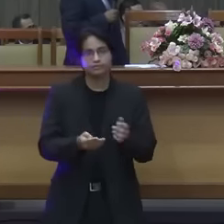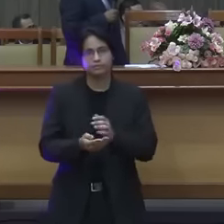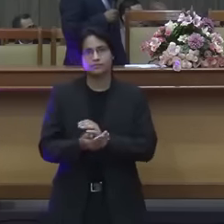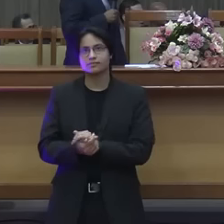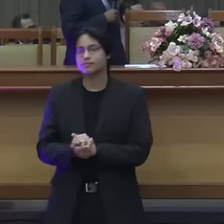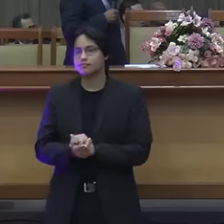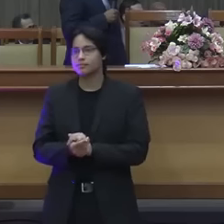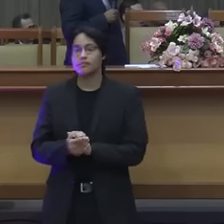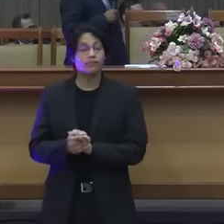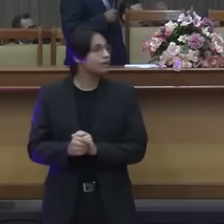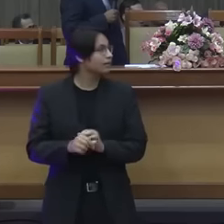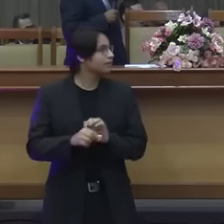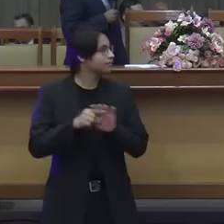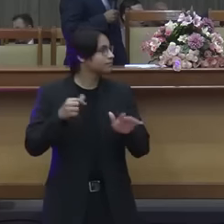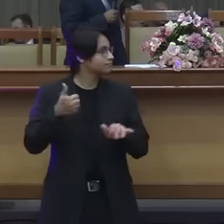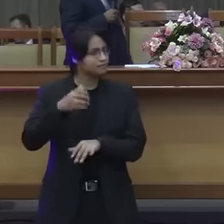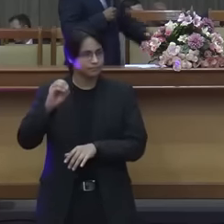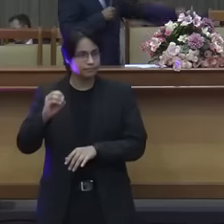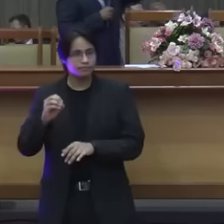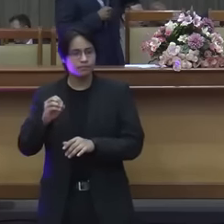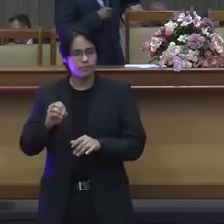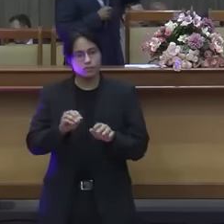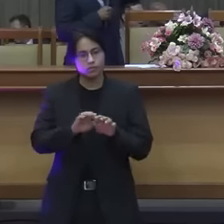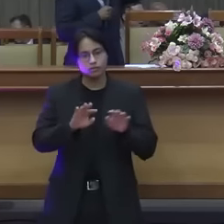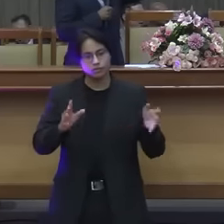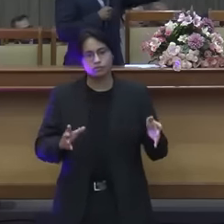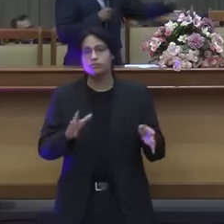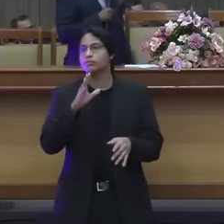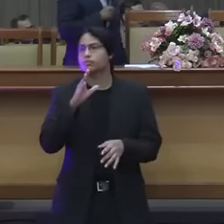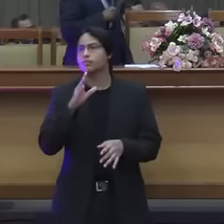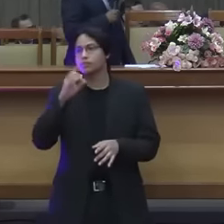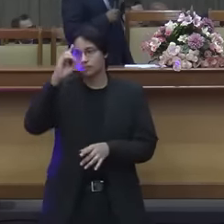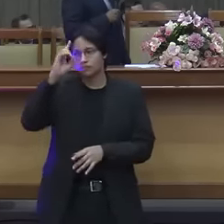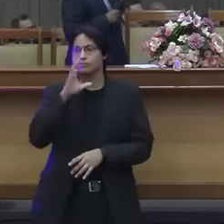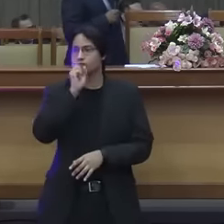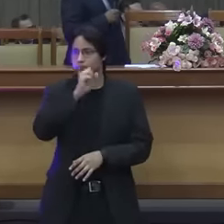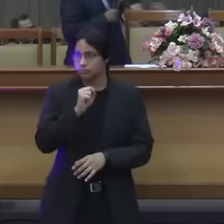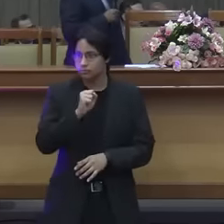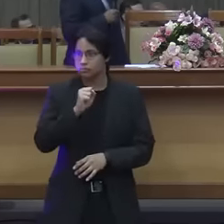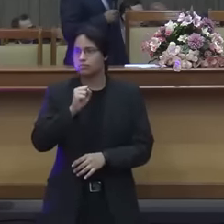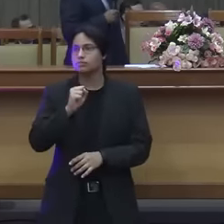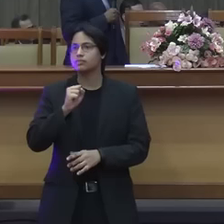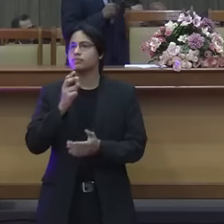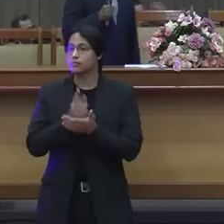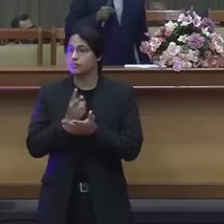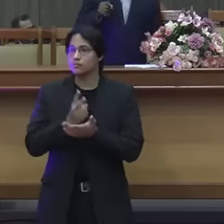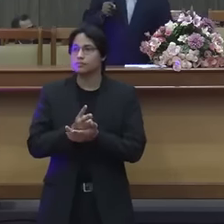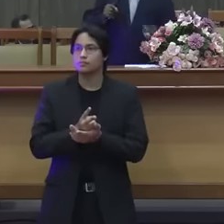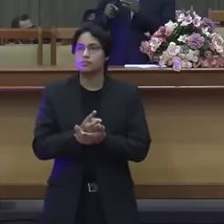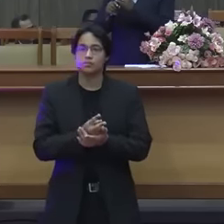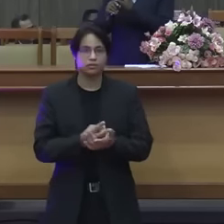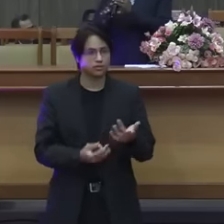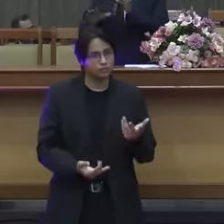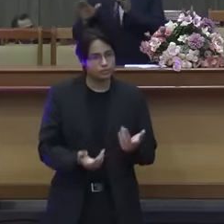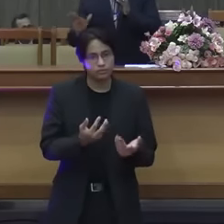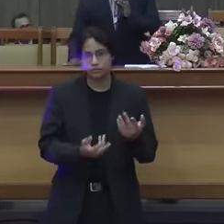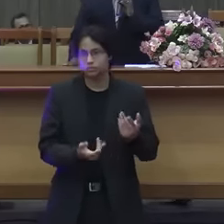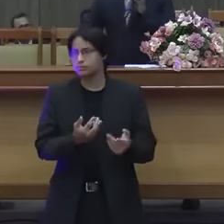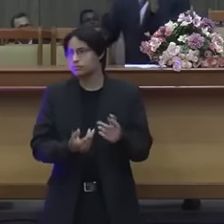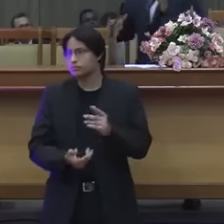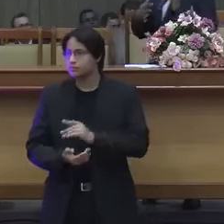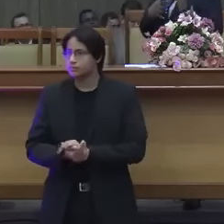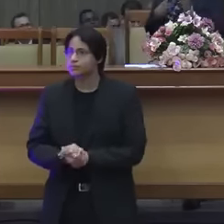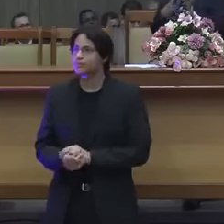10 holocausto é do sábado em cada sábado além do holocausto contínuo e a sua libação